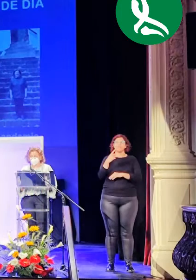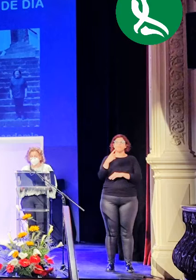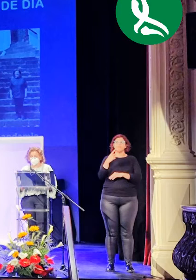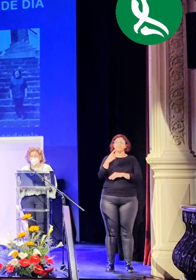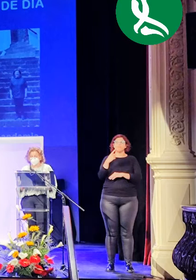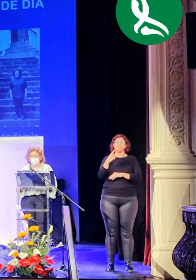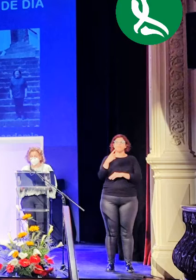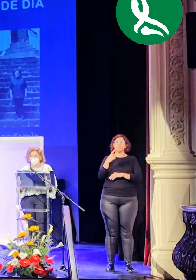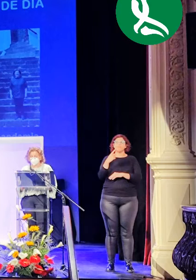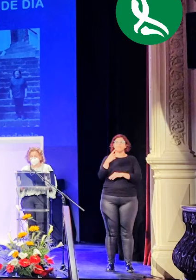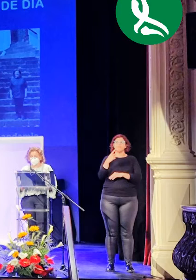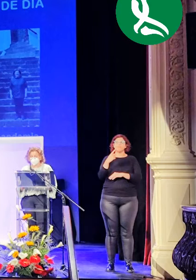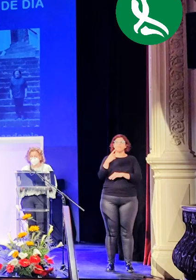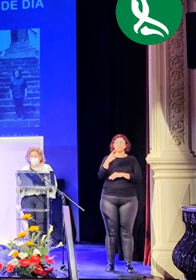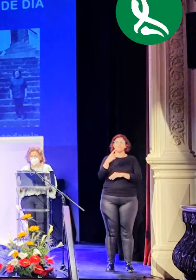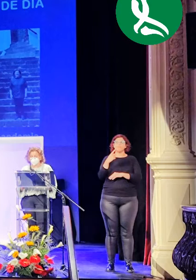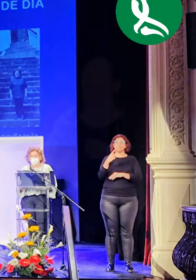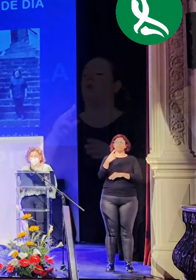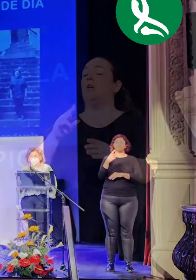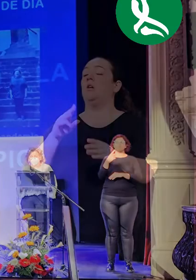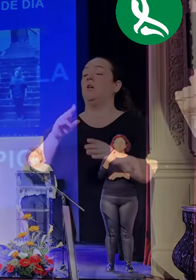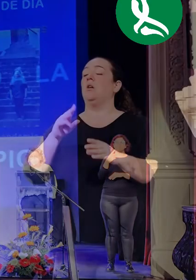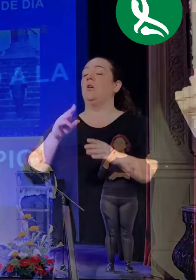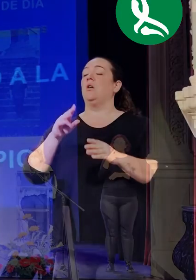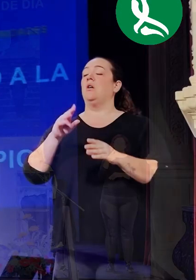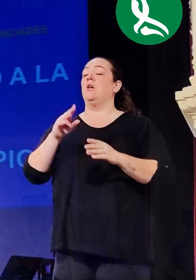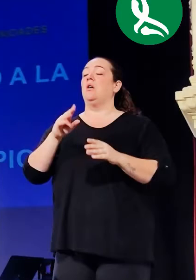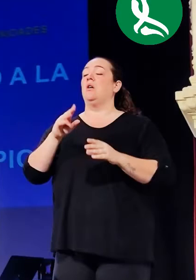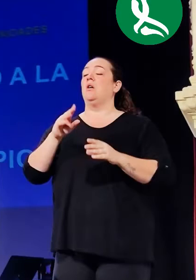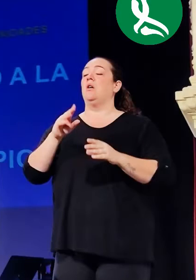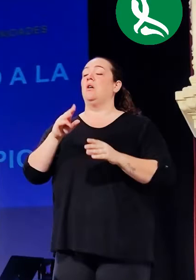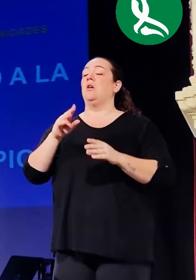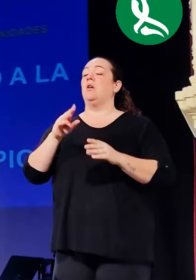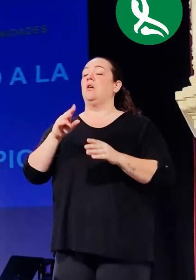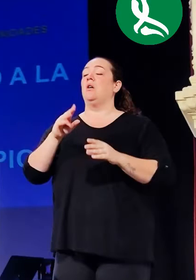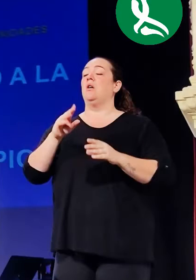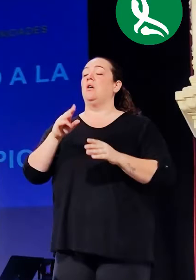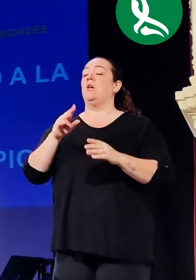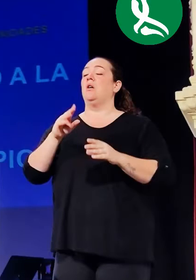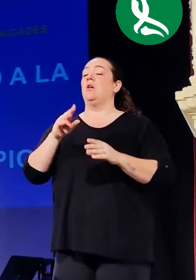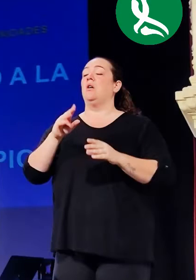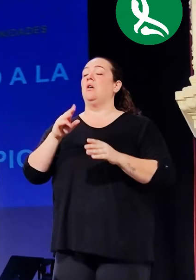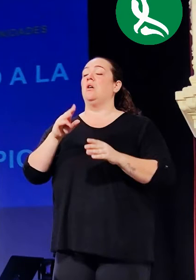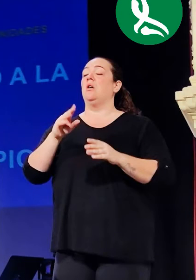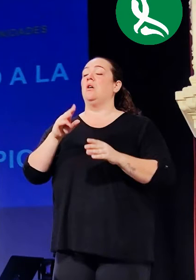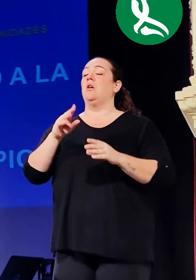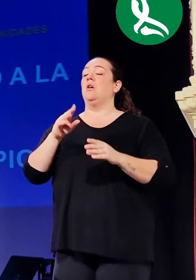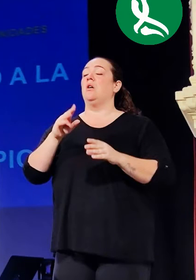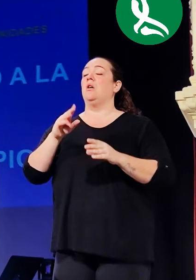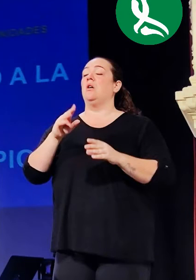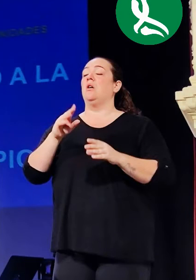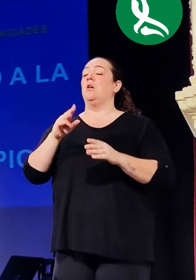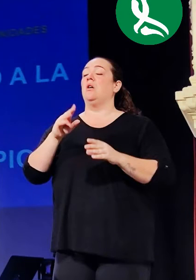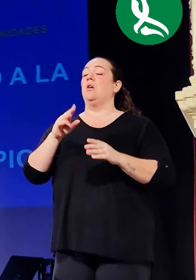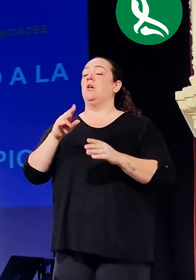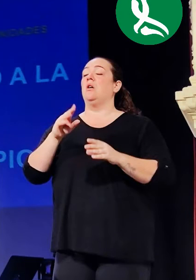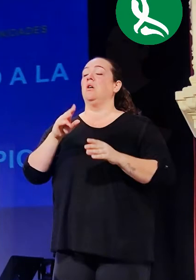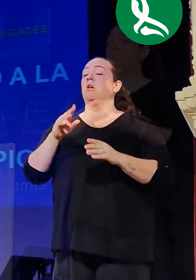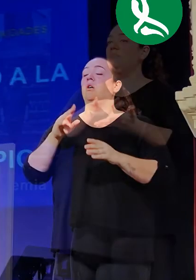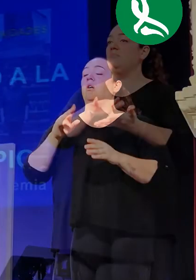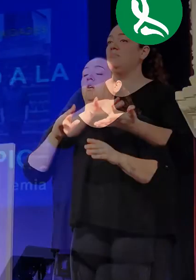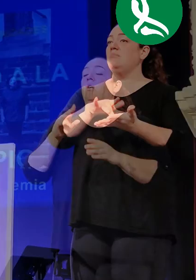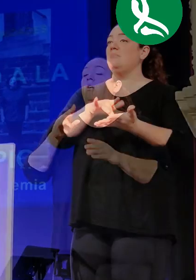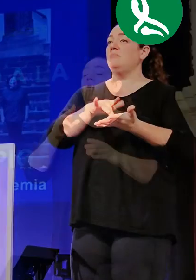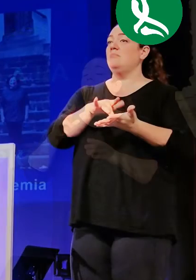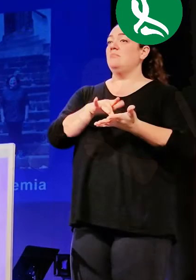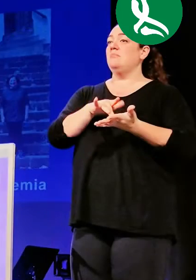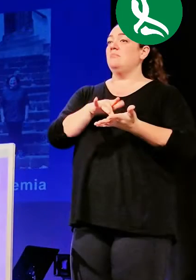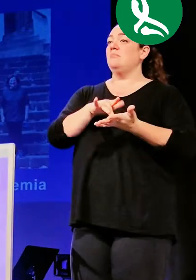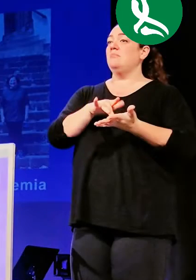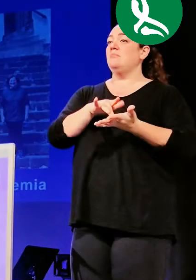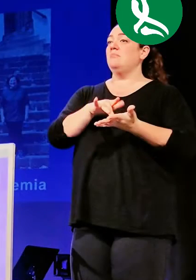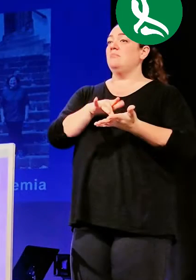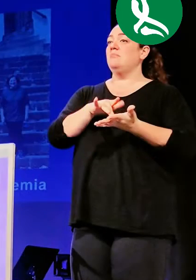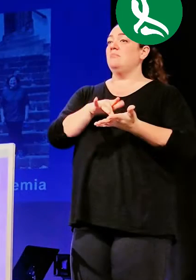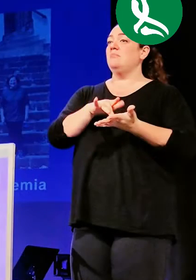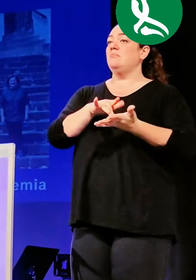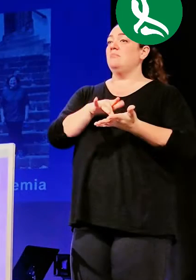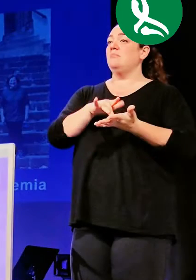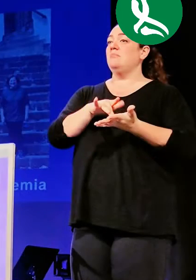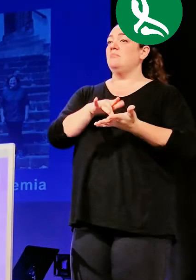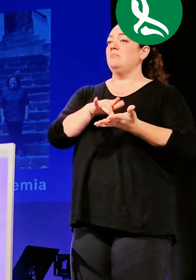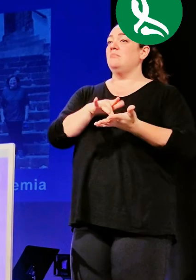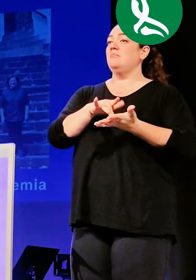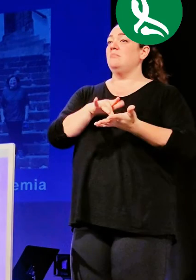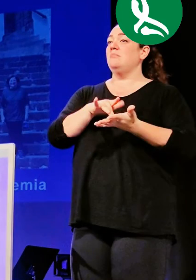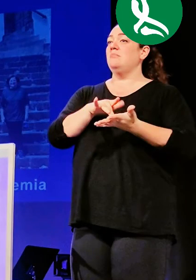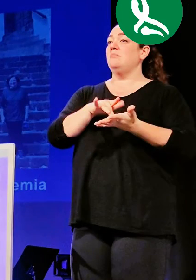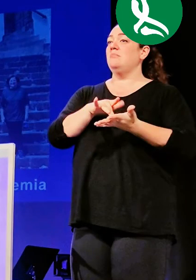ni de religión, ni de cultura, ni de raza, ni de idioma, ni de nada que pueda evitar el gesto humano y solidario hacia una persona que sufre.